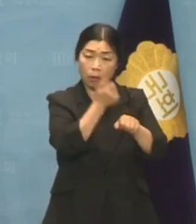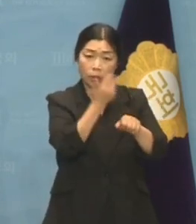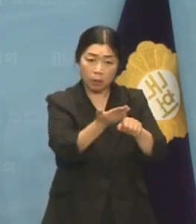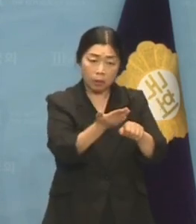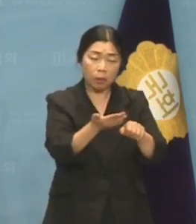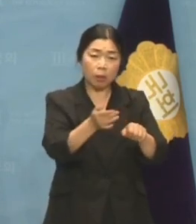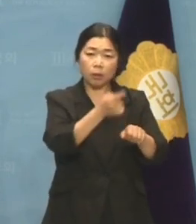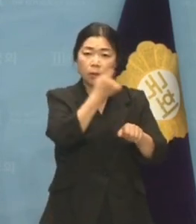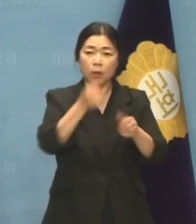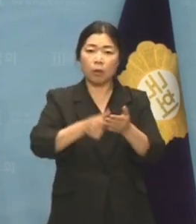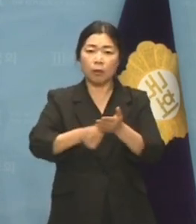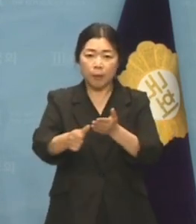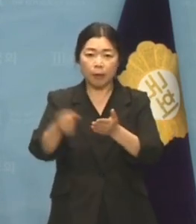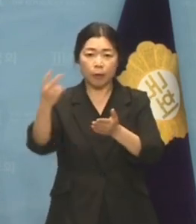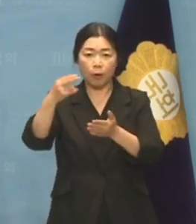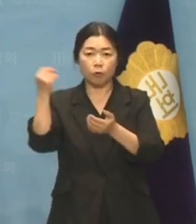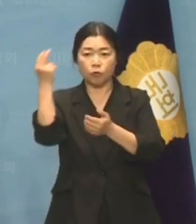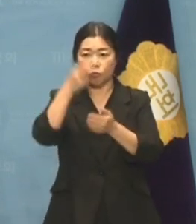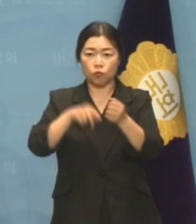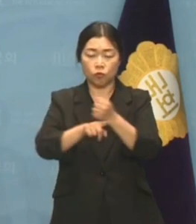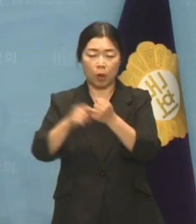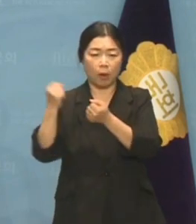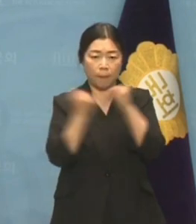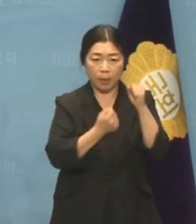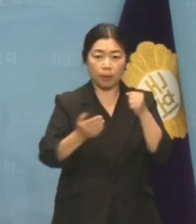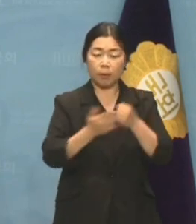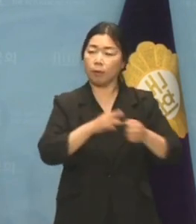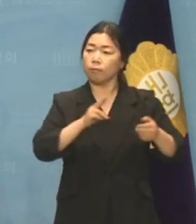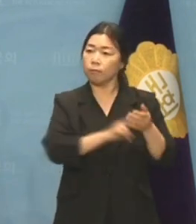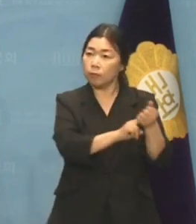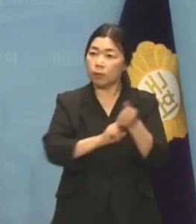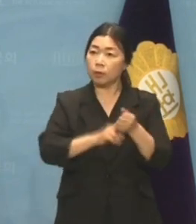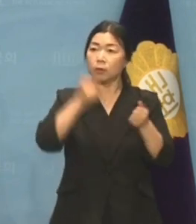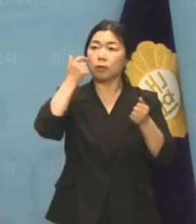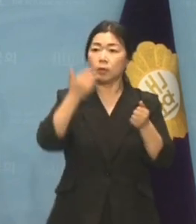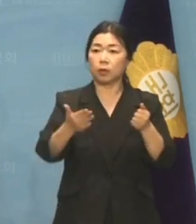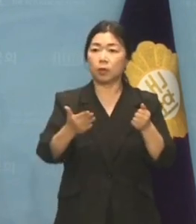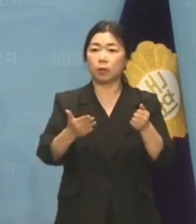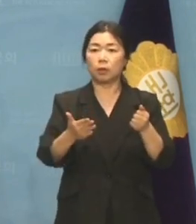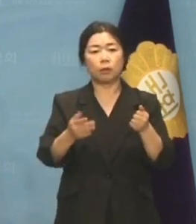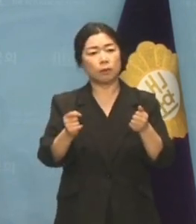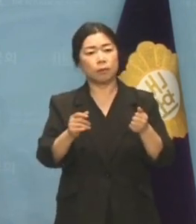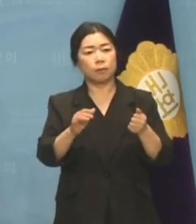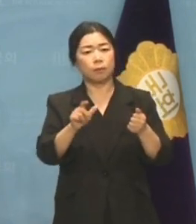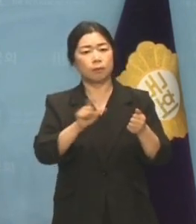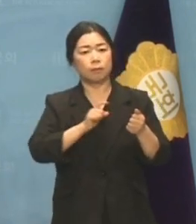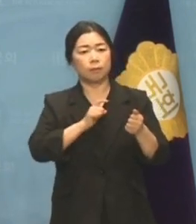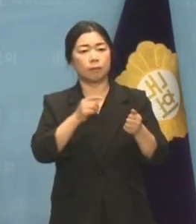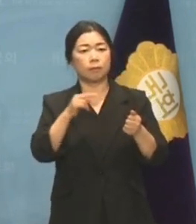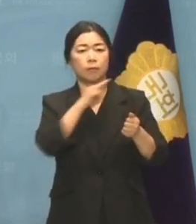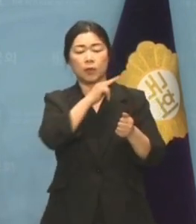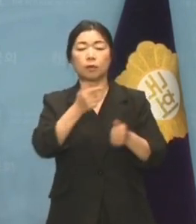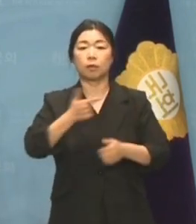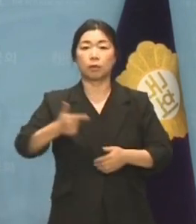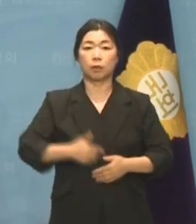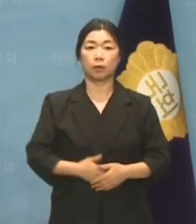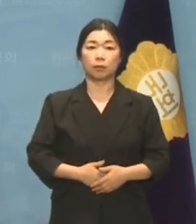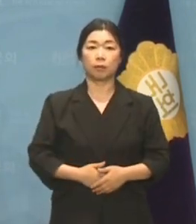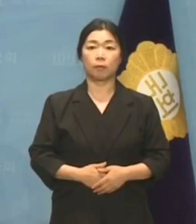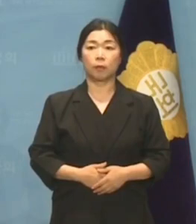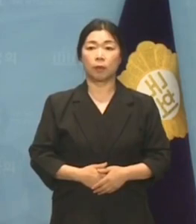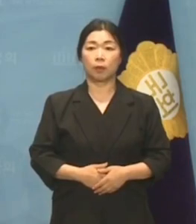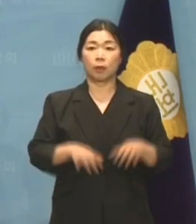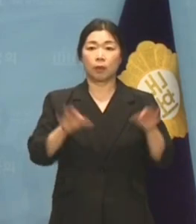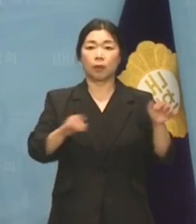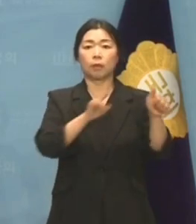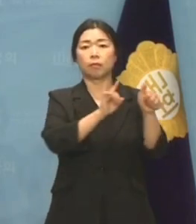증거인멸이나 수사 회피를 위해 숨어 들어간 것은 아닌지 강한 의심이 듭니다. 그